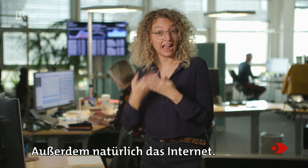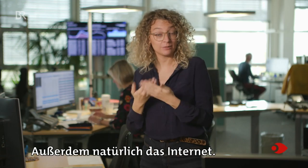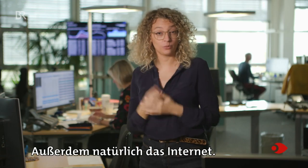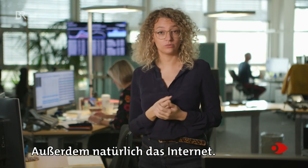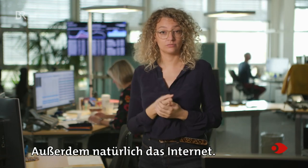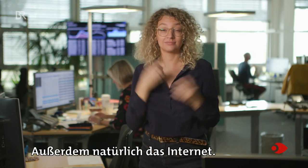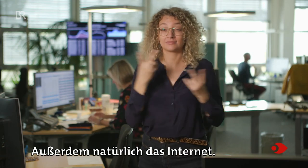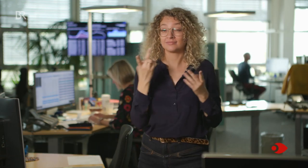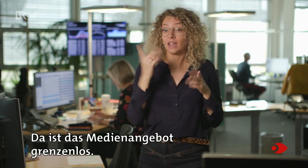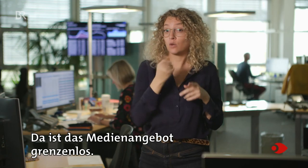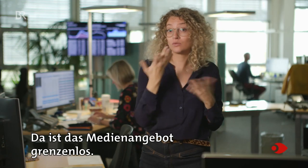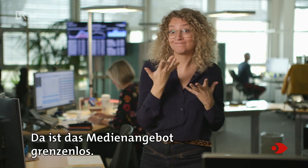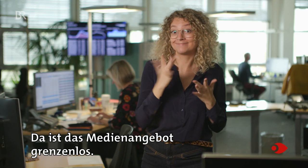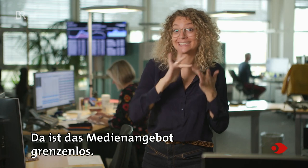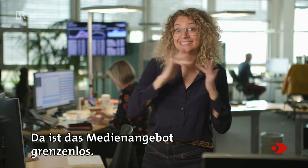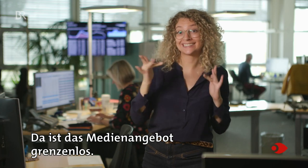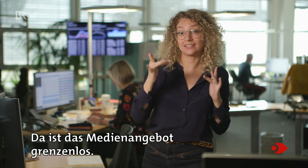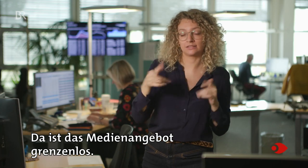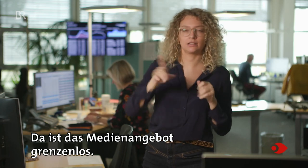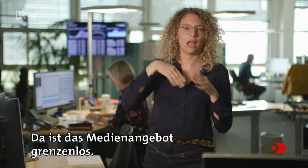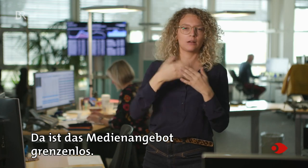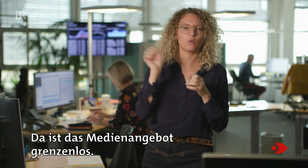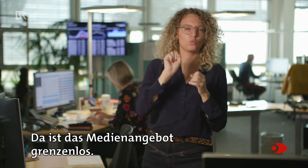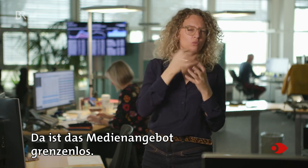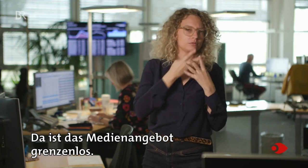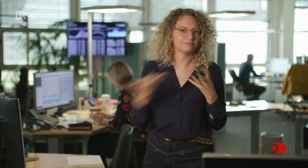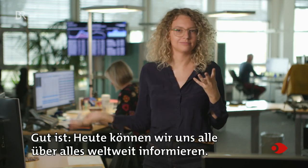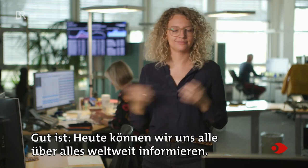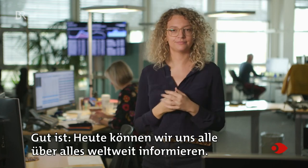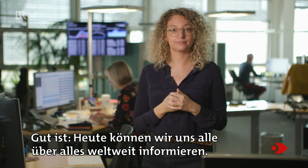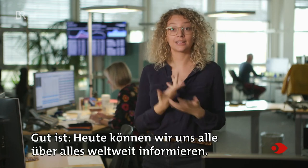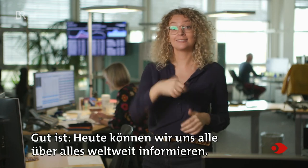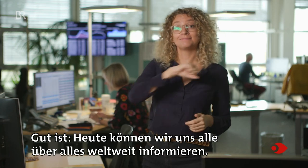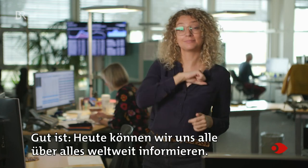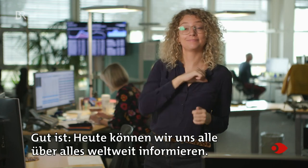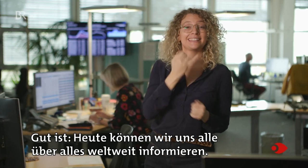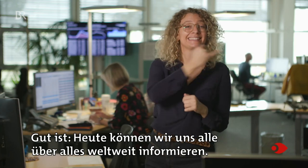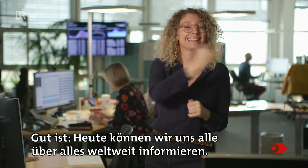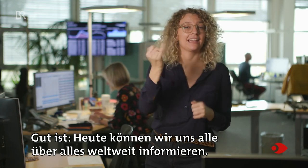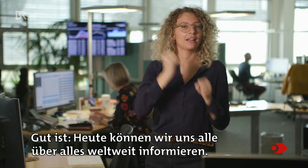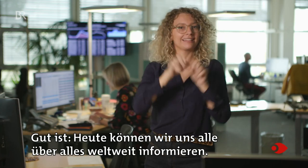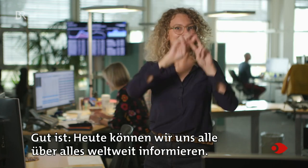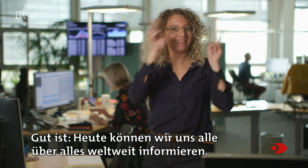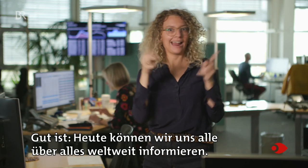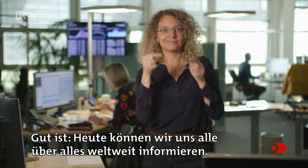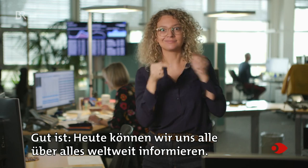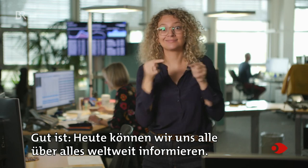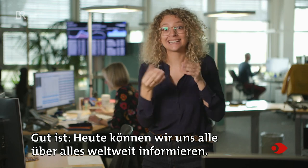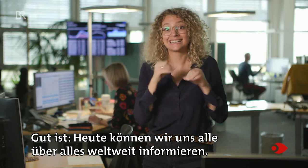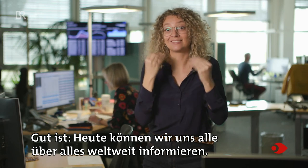natürlich das Internet. Da ist das Medienangebot grenzenlos. Gut ist, heute können wir uns alle über alles weltweit